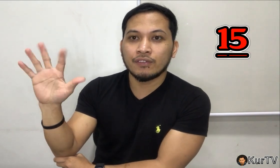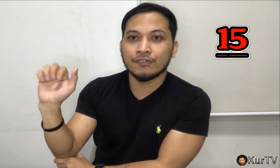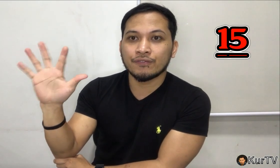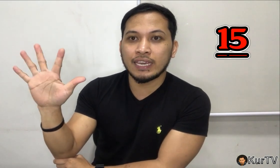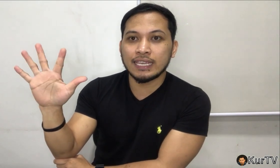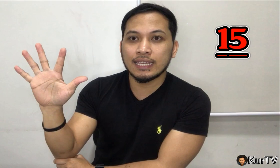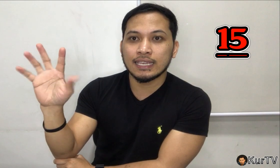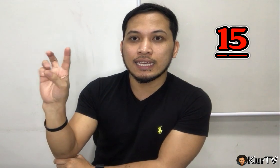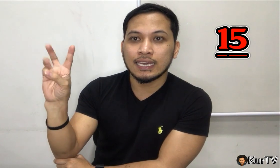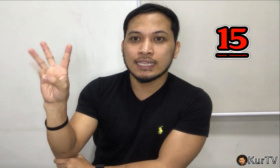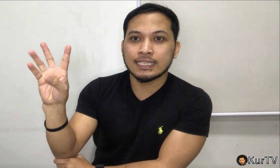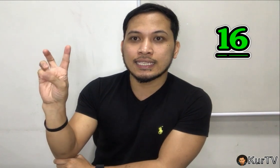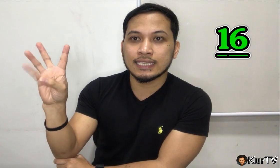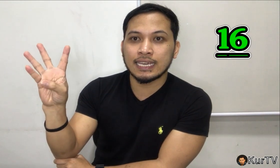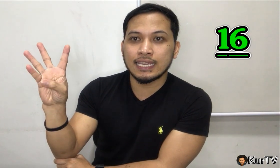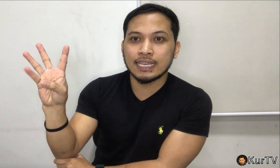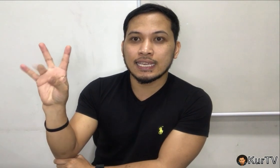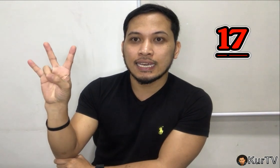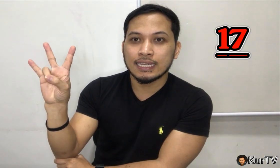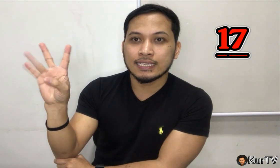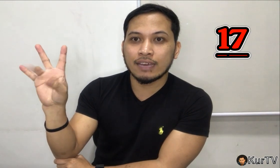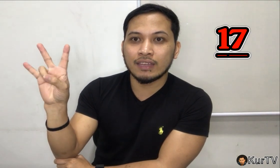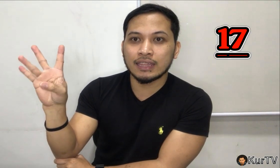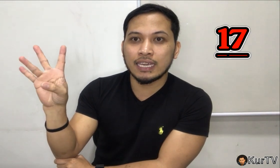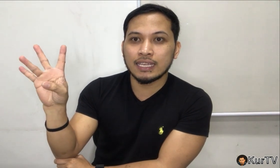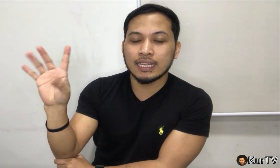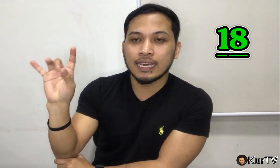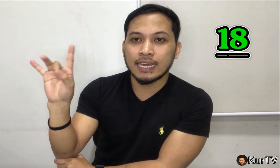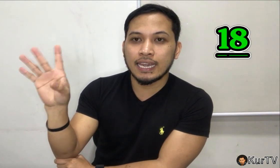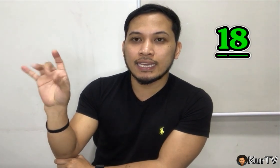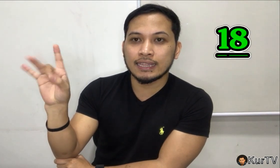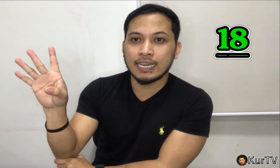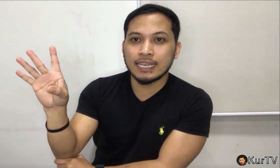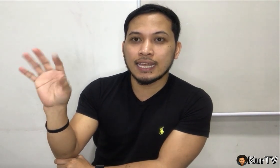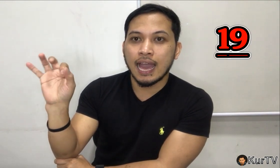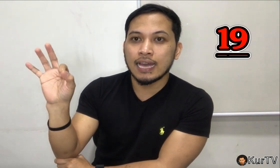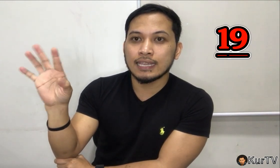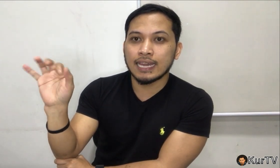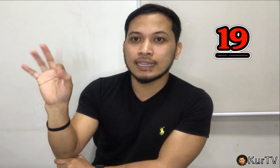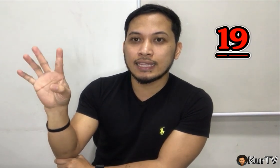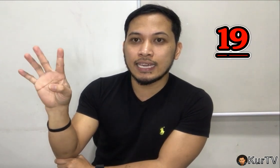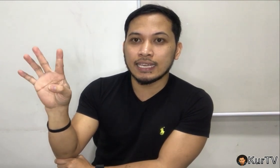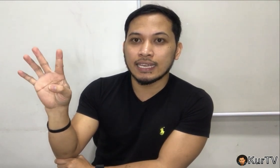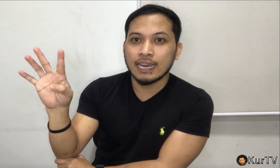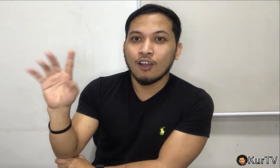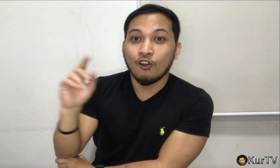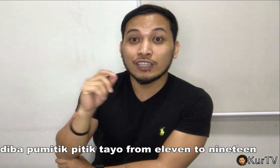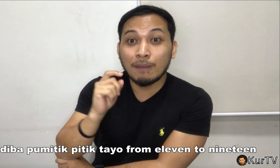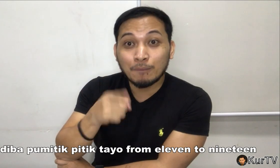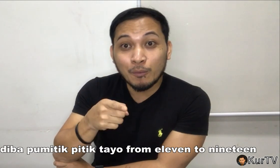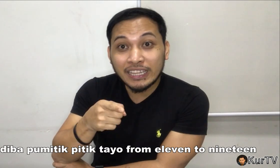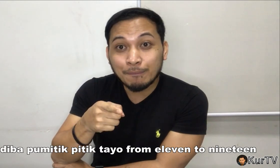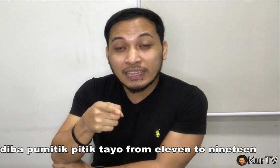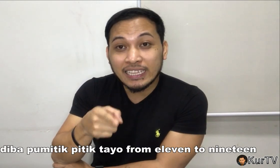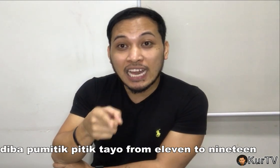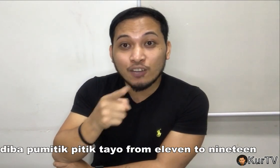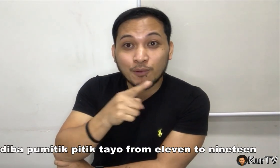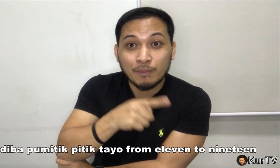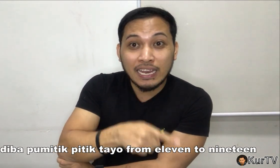15, 16, 17, 18, 19. O diba, pumitik-pitik tayo from